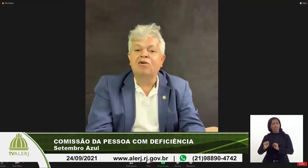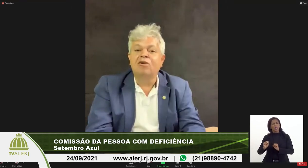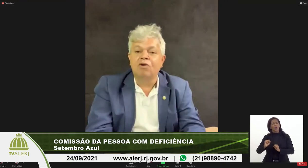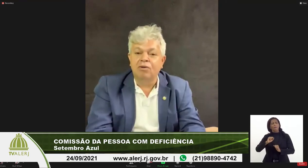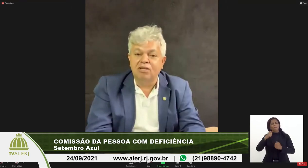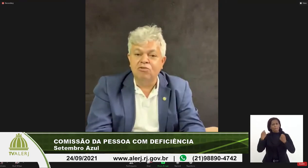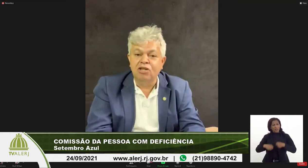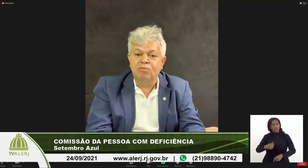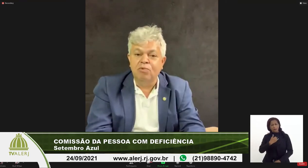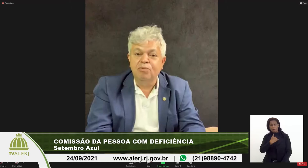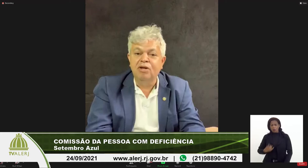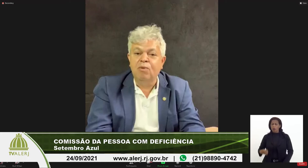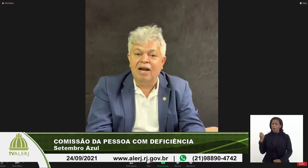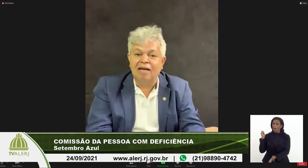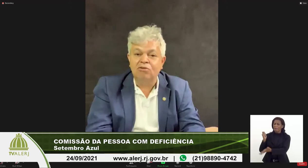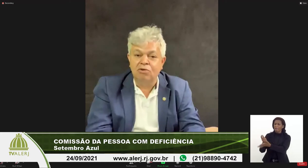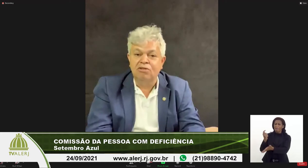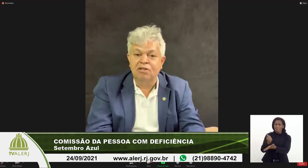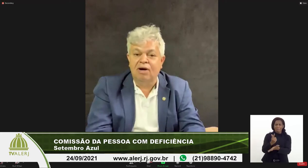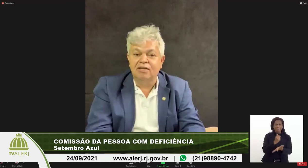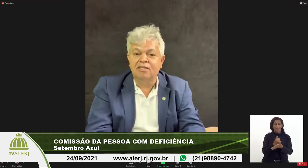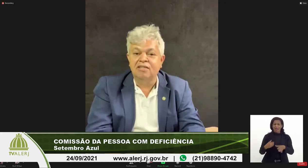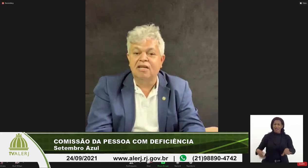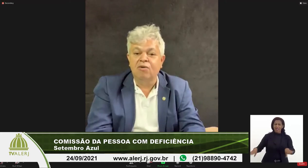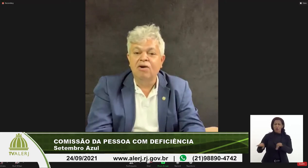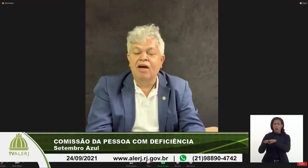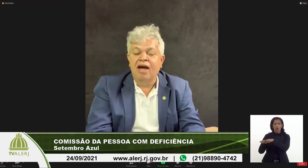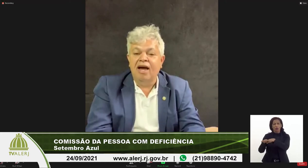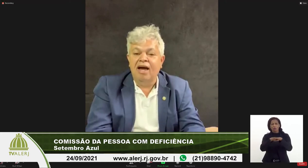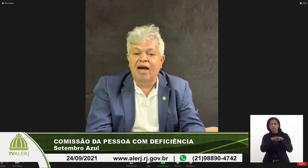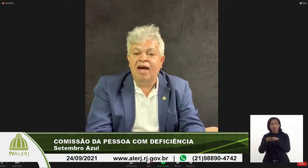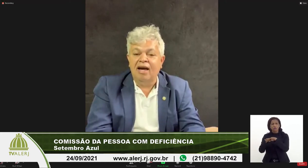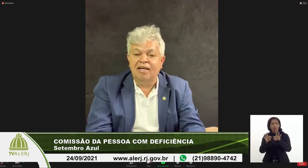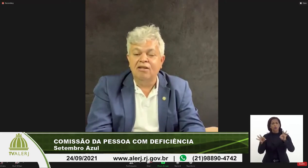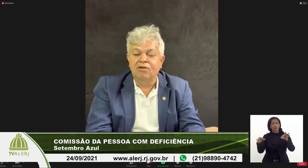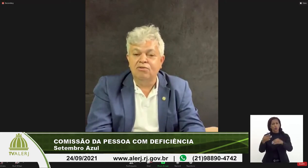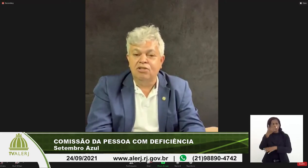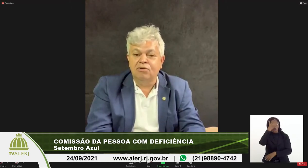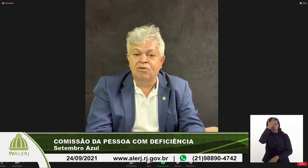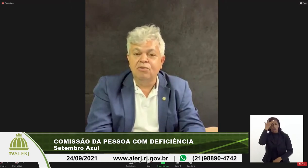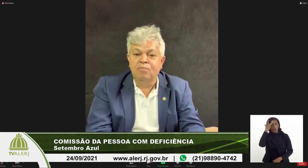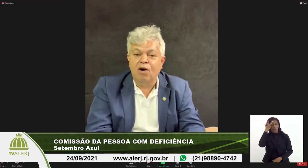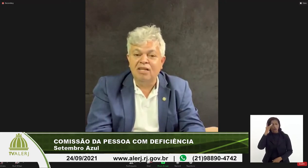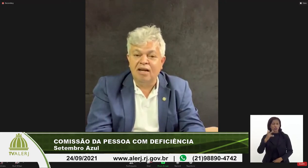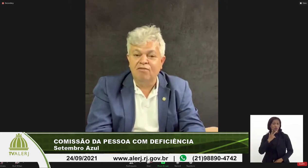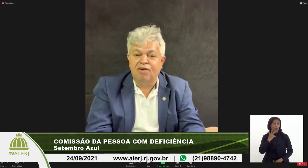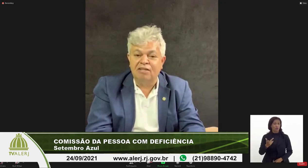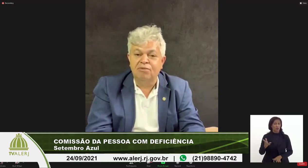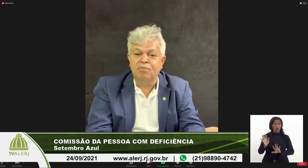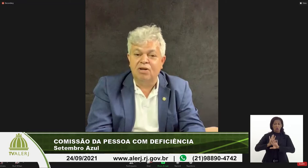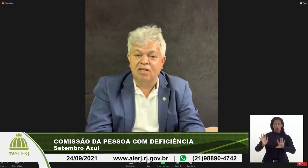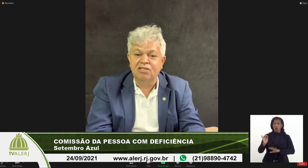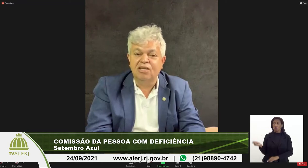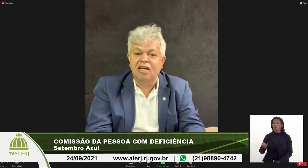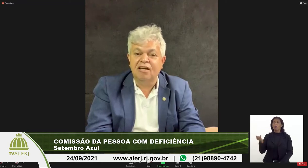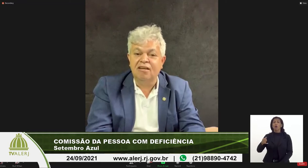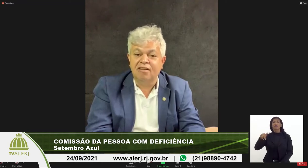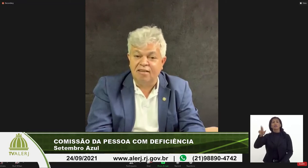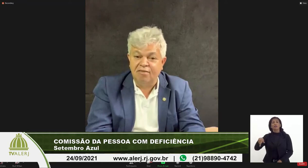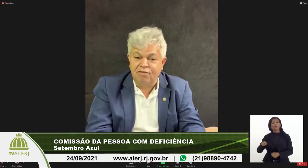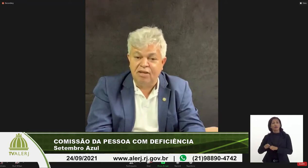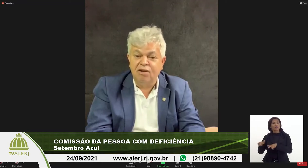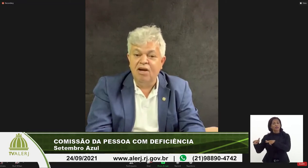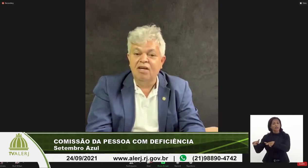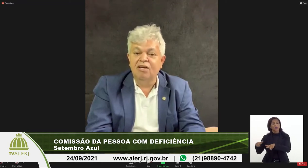economizar o dinheiro público igualar todos iguais então é aquilo que eu digo não importa quem faça o importante que tem